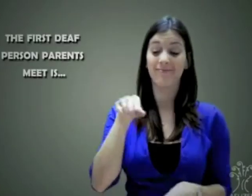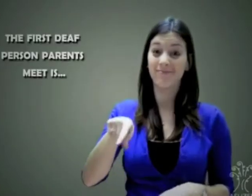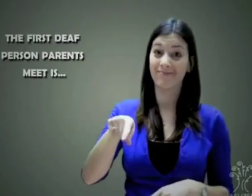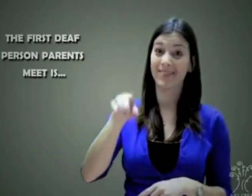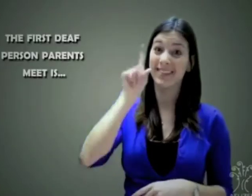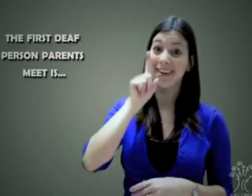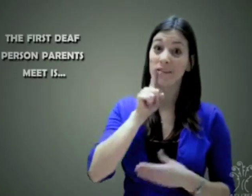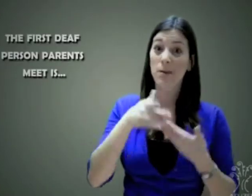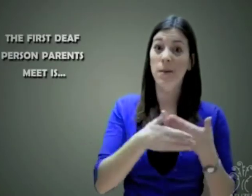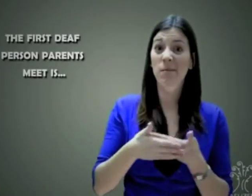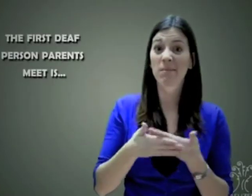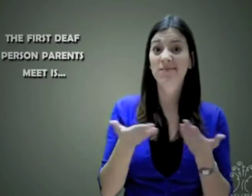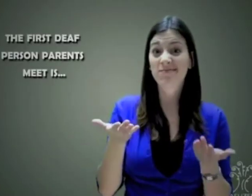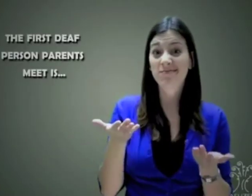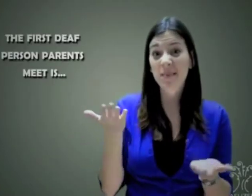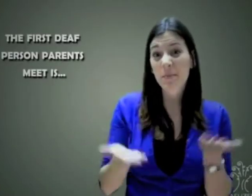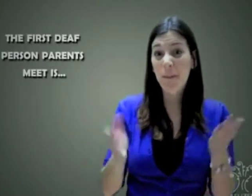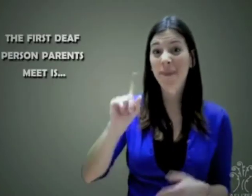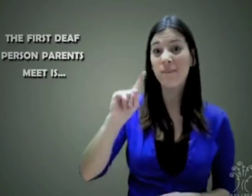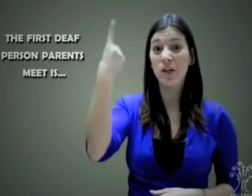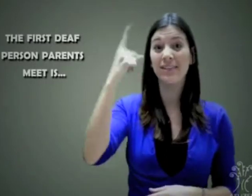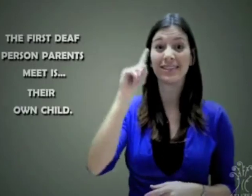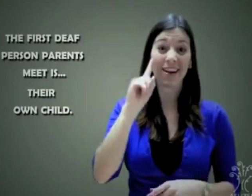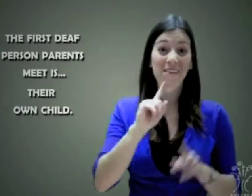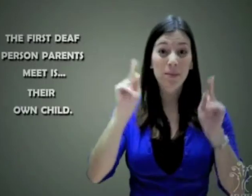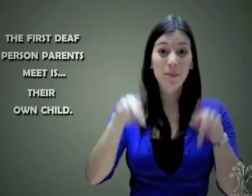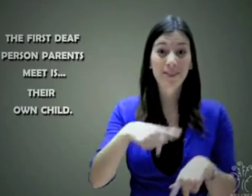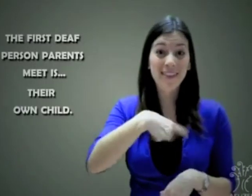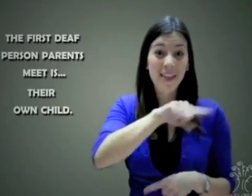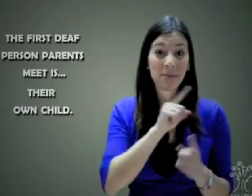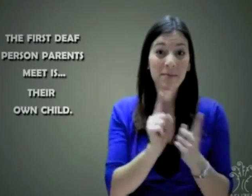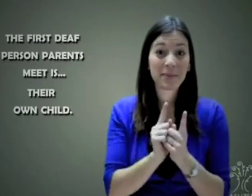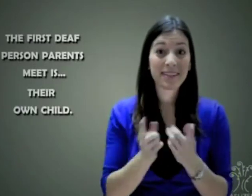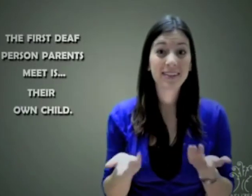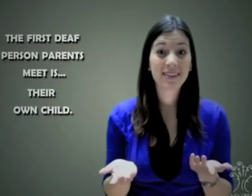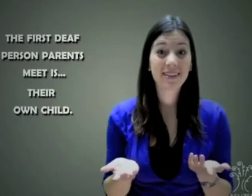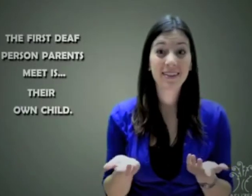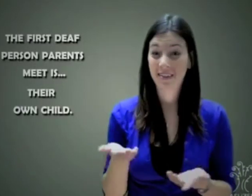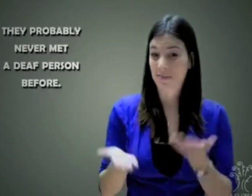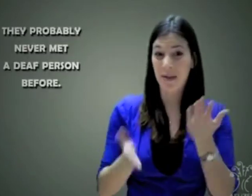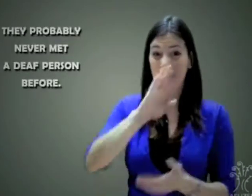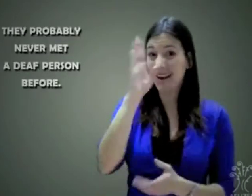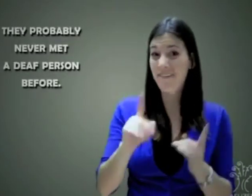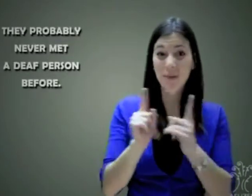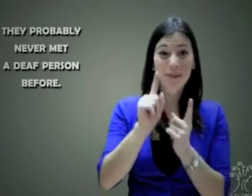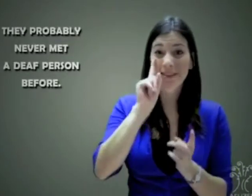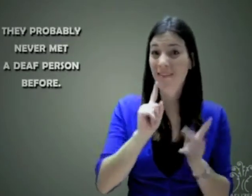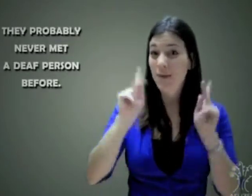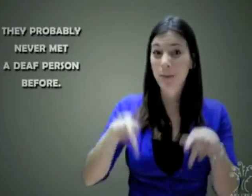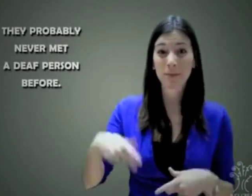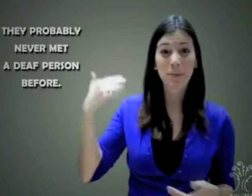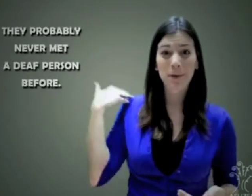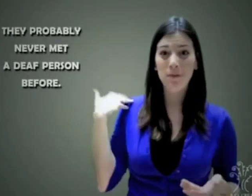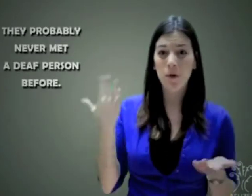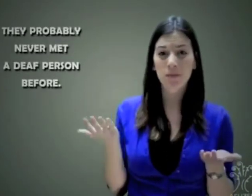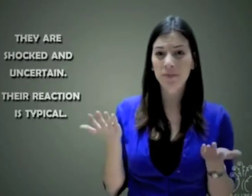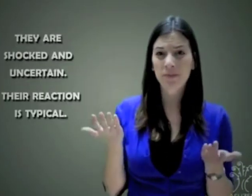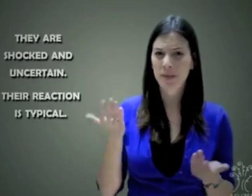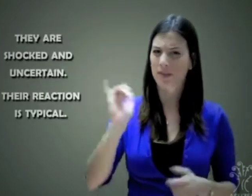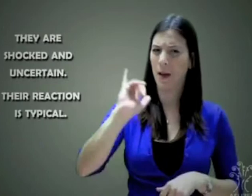primera persona sorda que ellos hayan conocido. Probablemente nunca antes hayan conocido a una persona sorda. Es normal que se